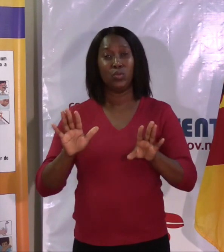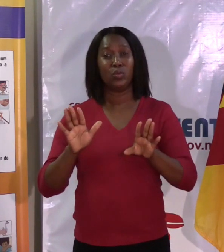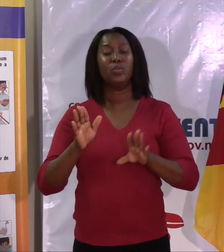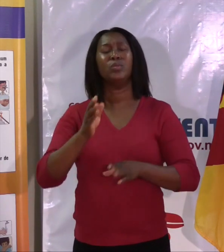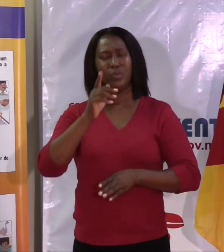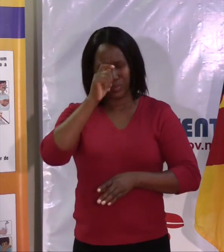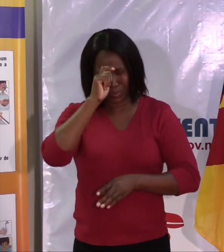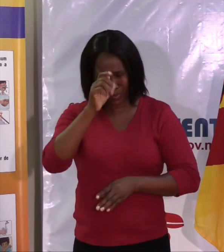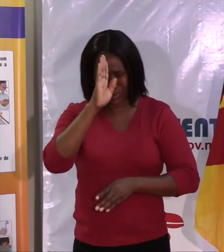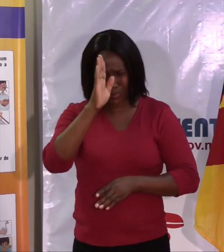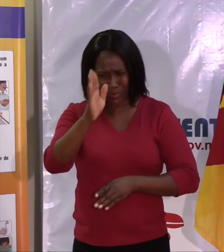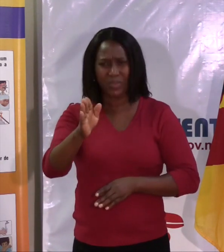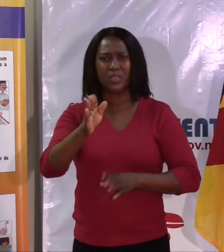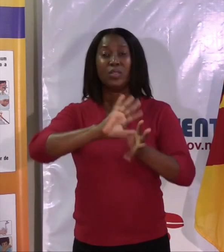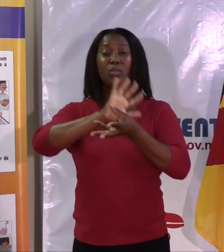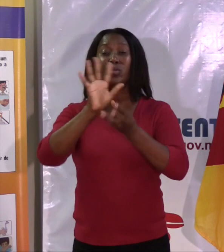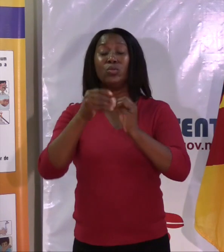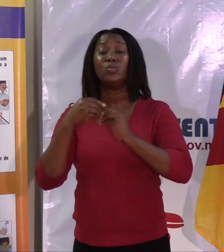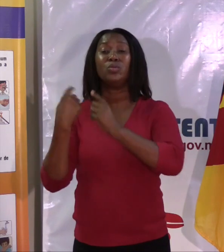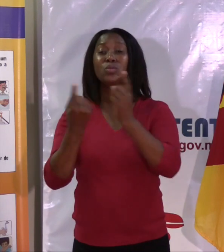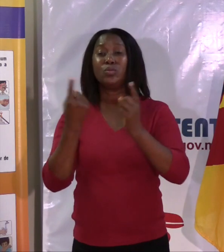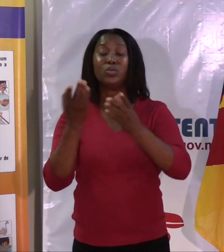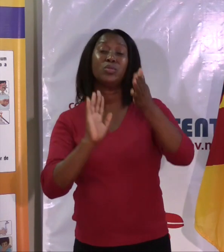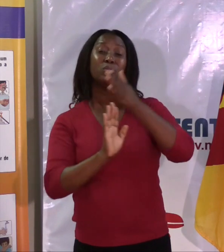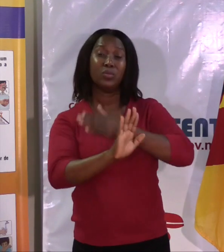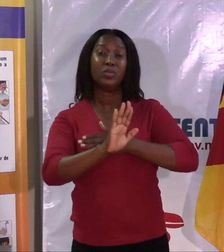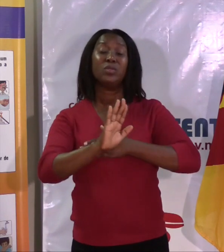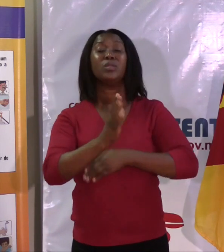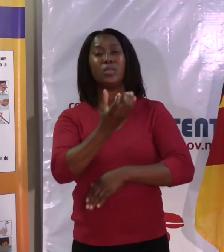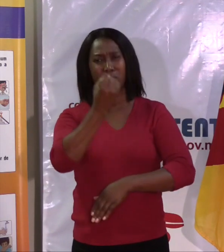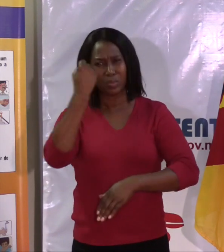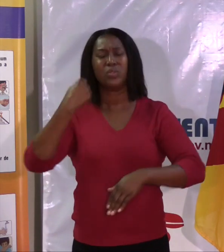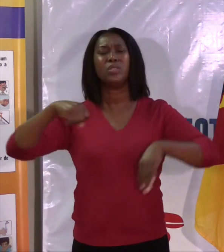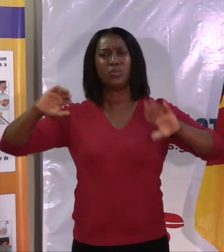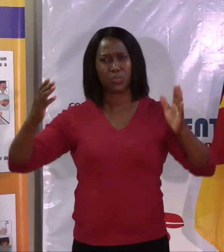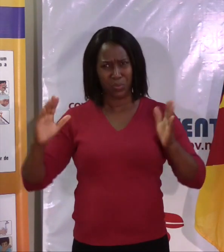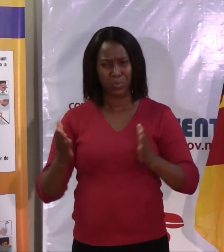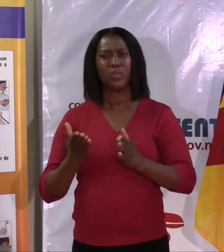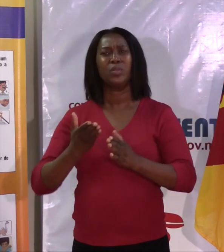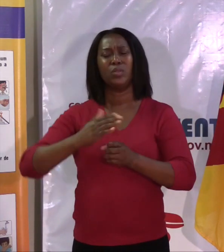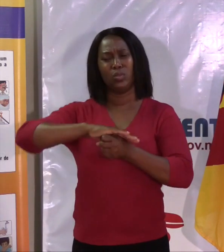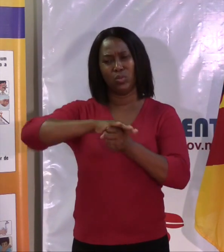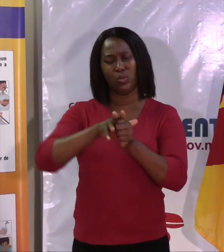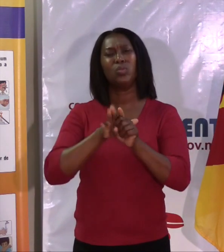prevenir casos de coronavírus no nosso país e não entremos em uma fase de epidemia